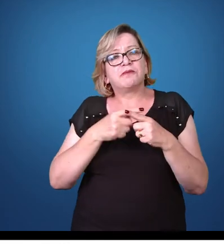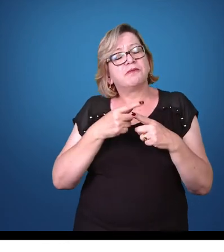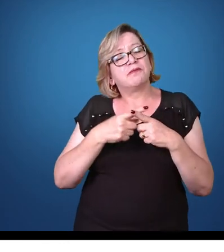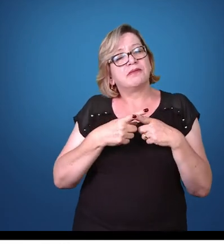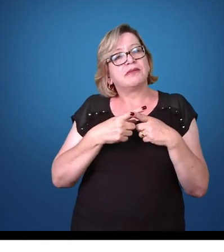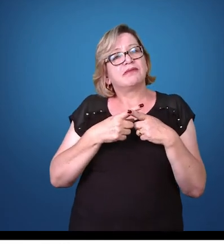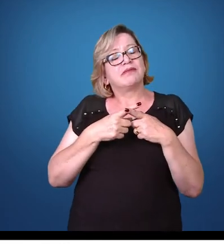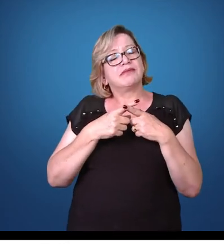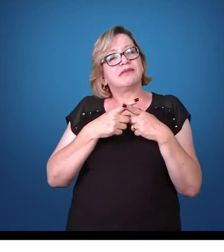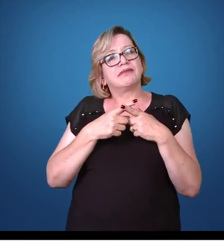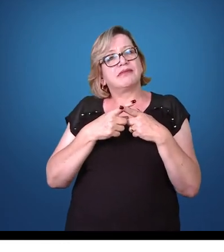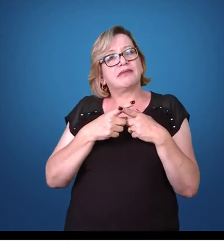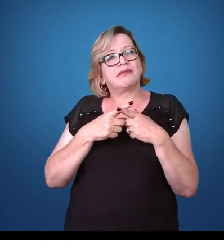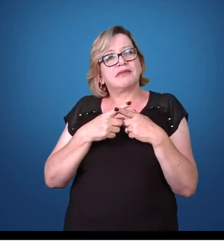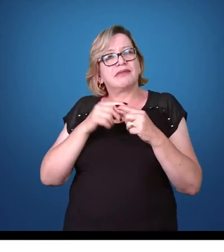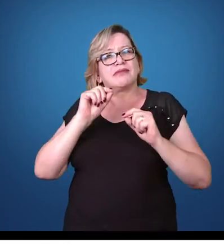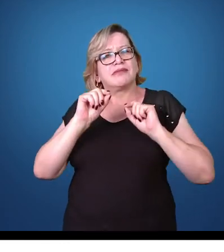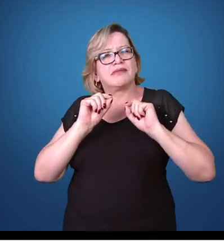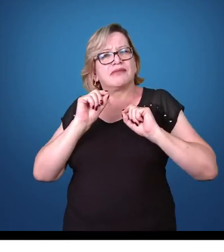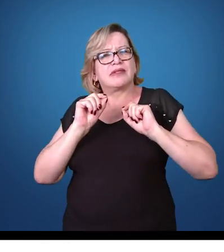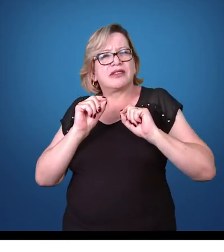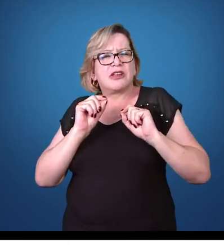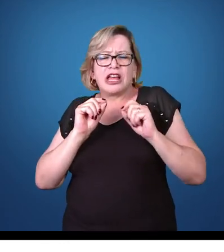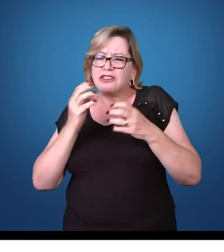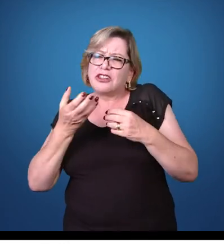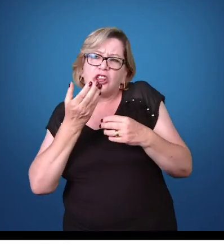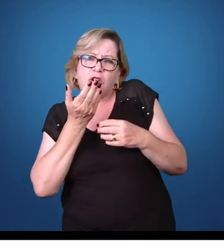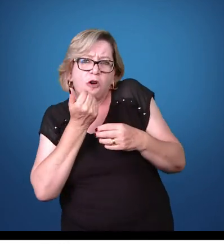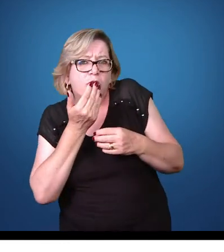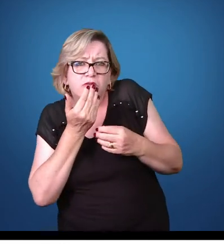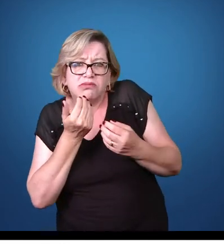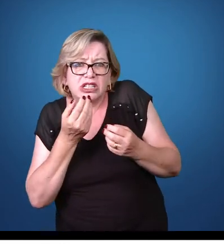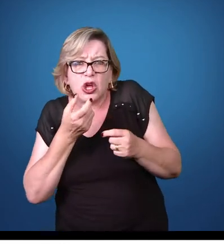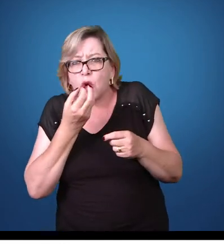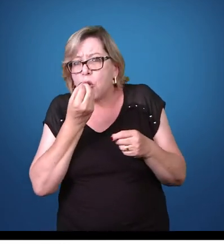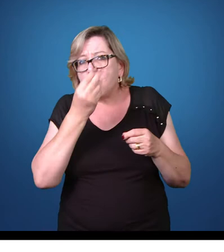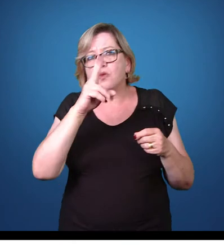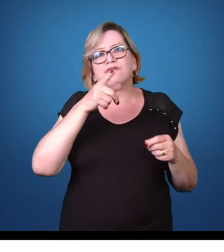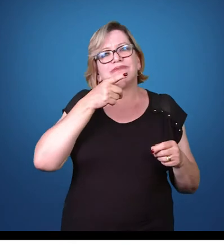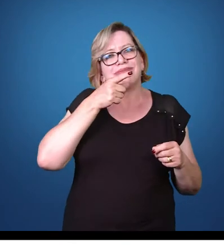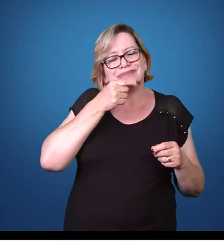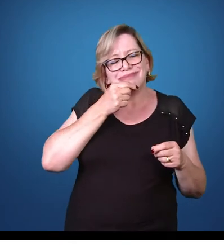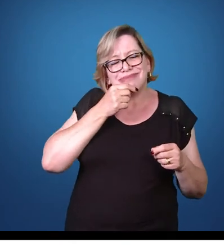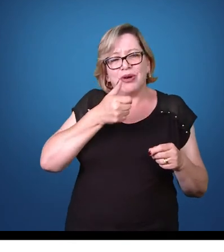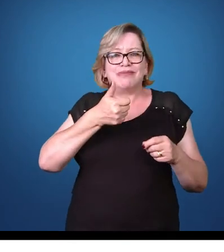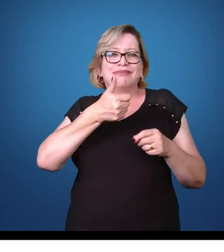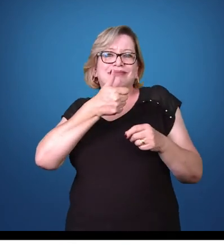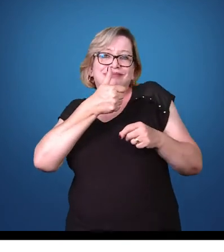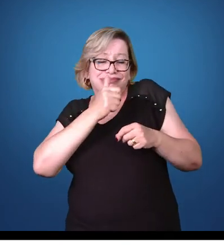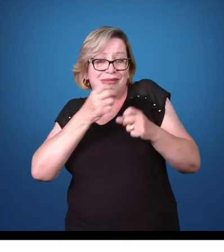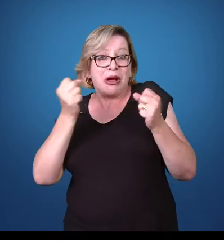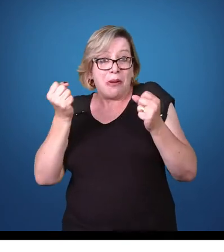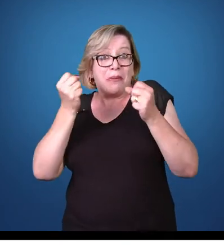um alimento que ingeriu, ou da água que ingeriu, que pode ter a presença desse